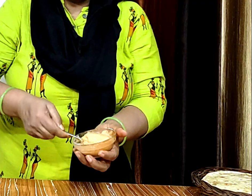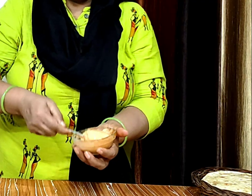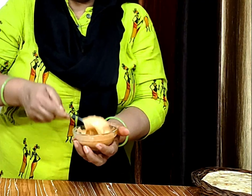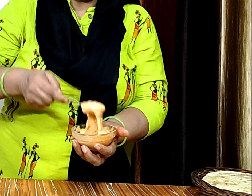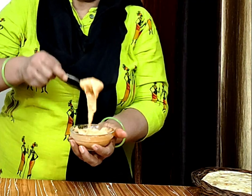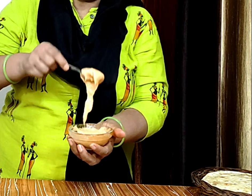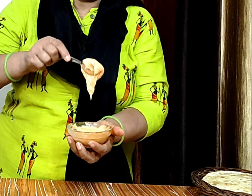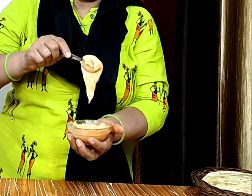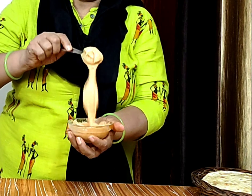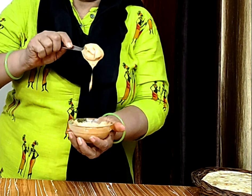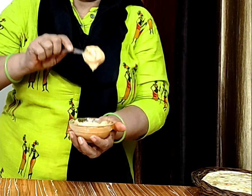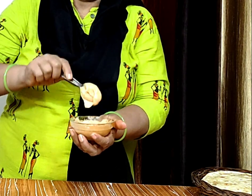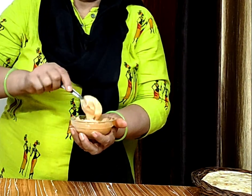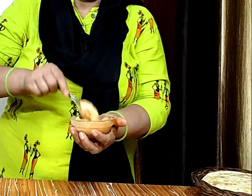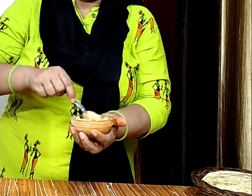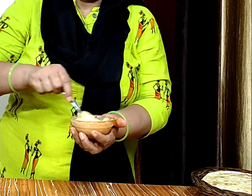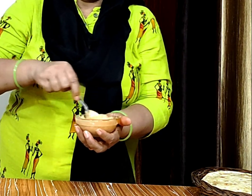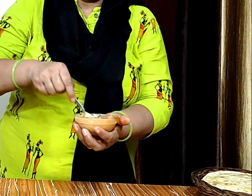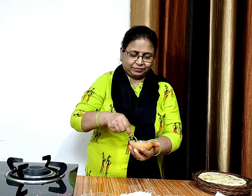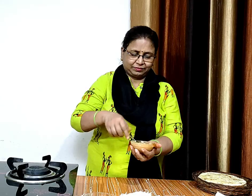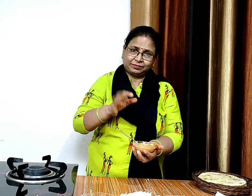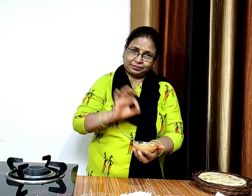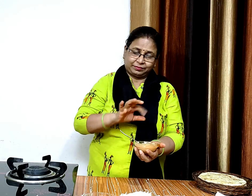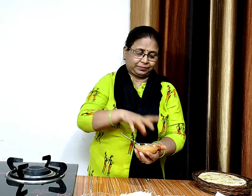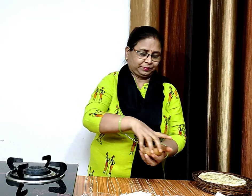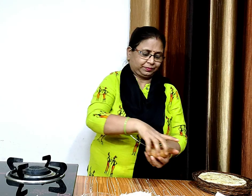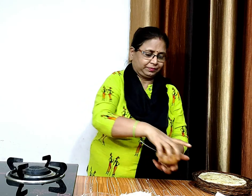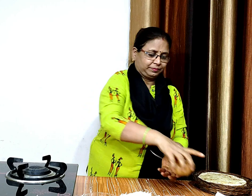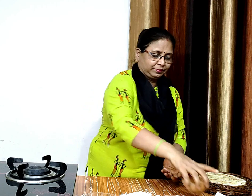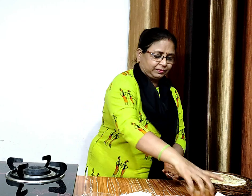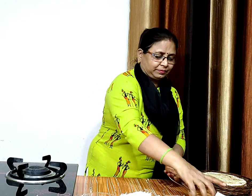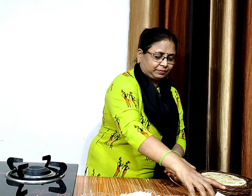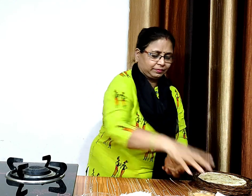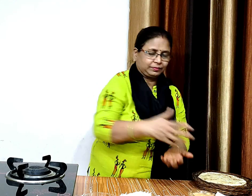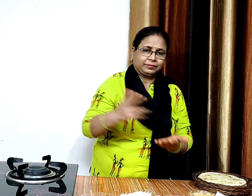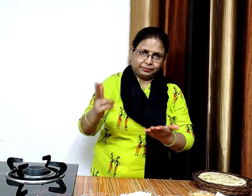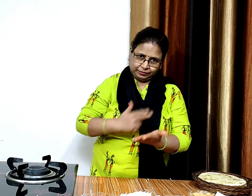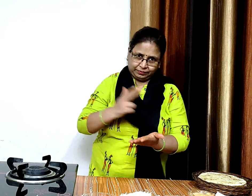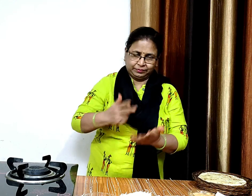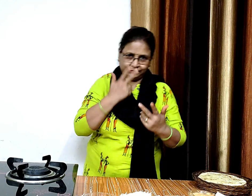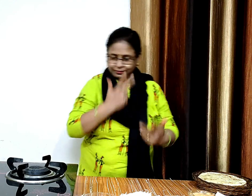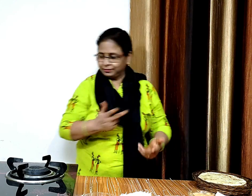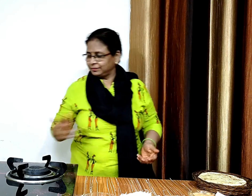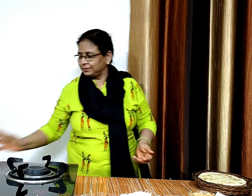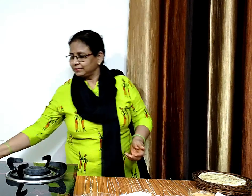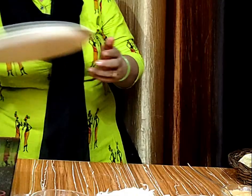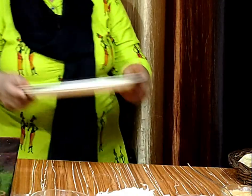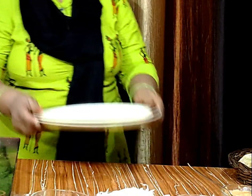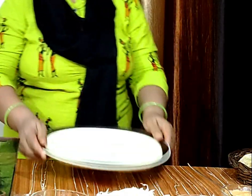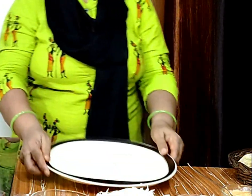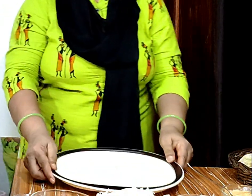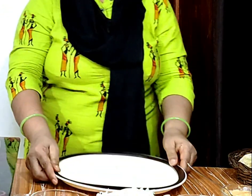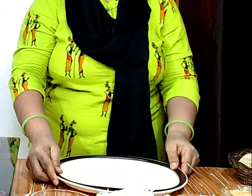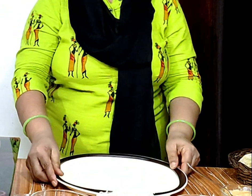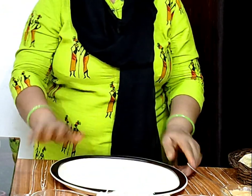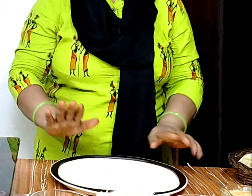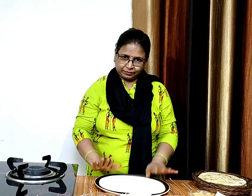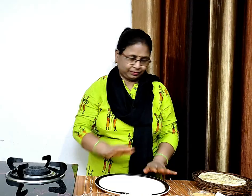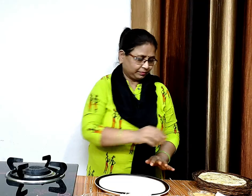यह अच्छी से मिक्स होगी है सारी चीज़े बन चुकी है अब सारी चीज़ों को असेंबल करके फ्रेंकी बनाएंगे इसके लिए